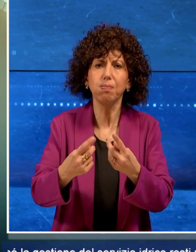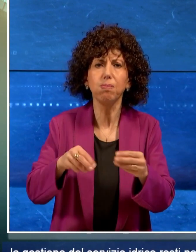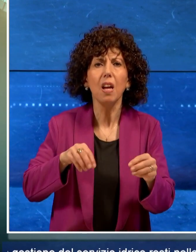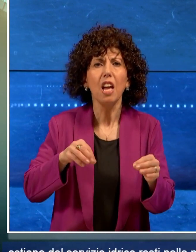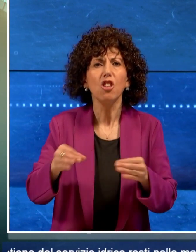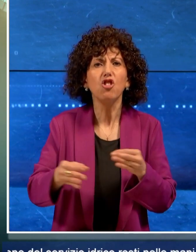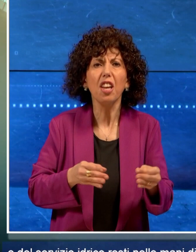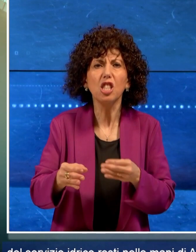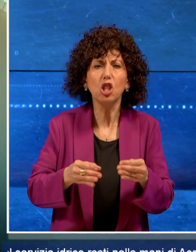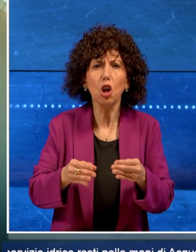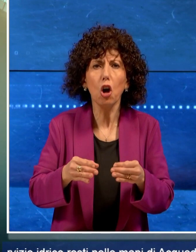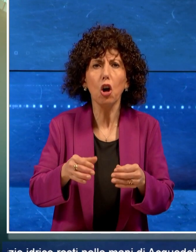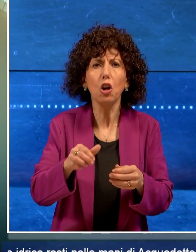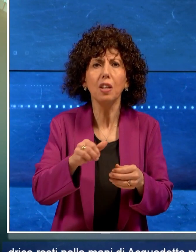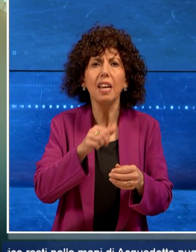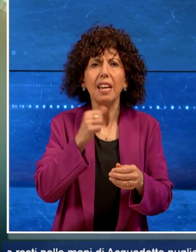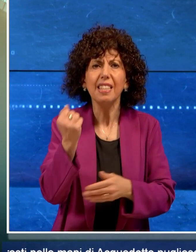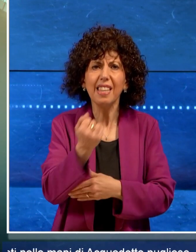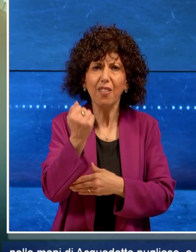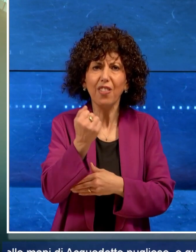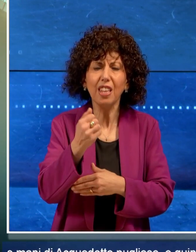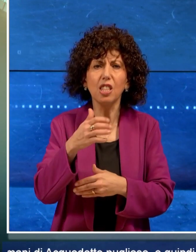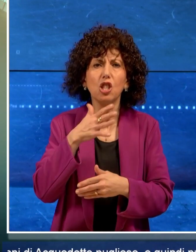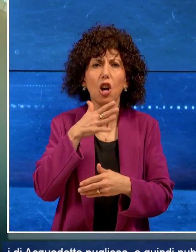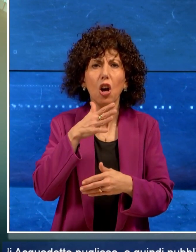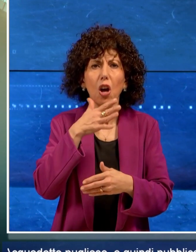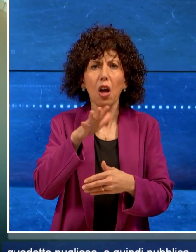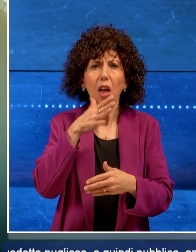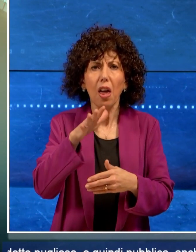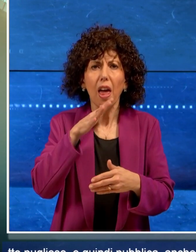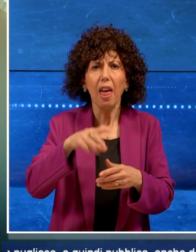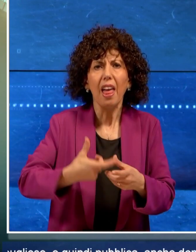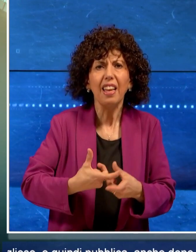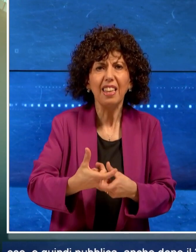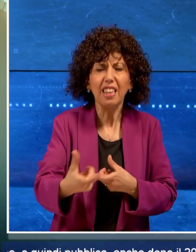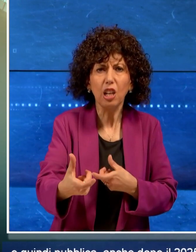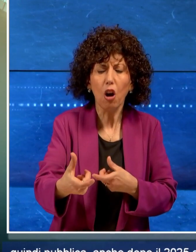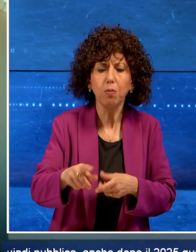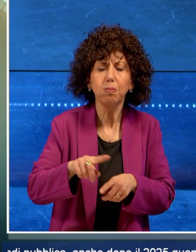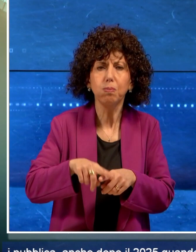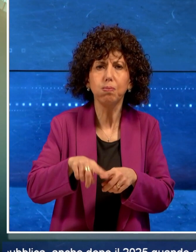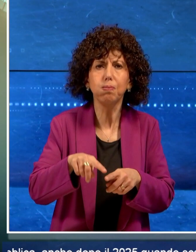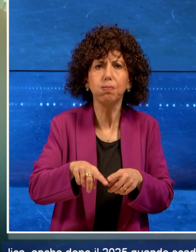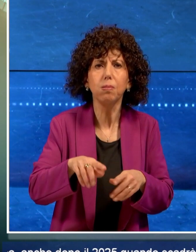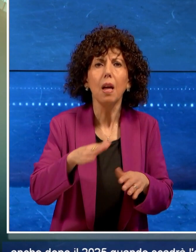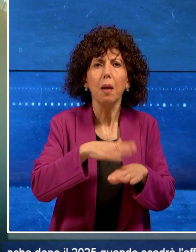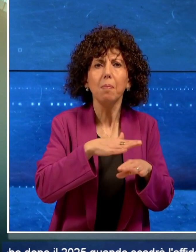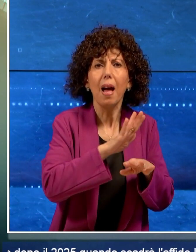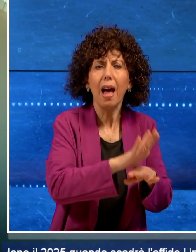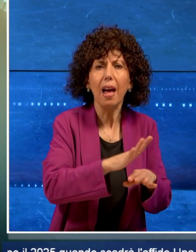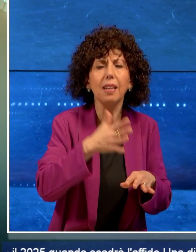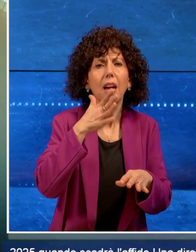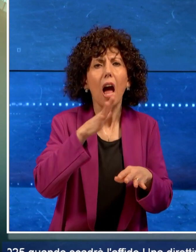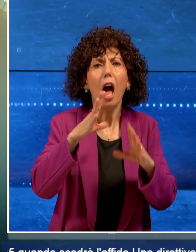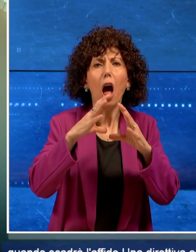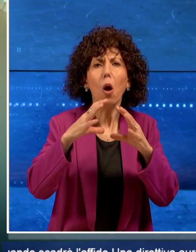servizio idrico resti nelle mani di Acquedotto Pugliese e quindi pubblica anche